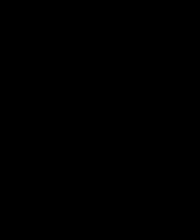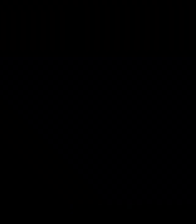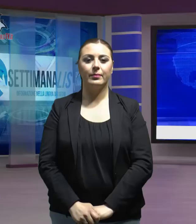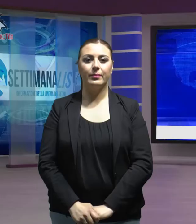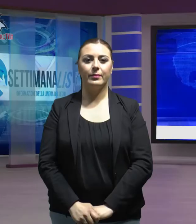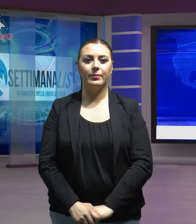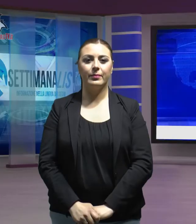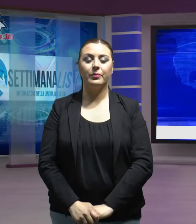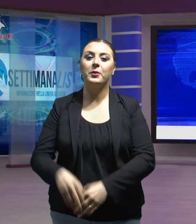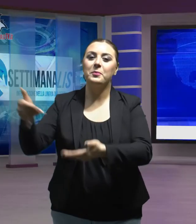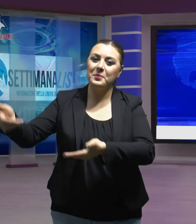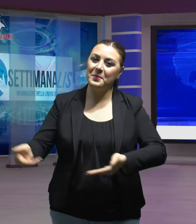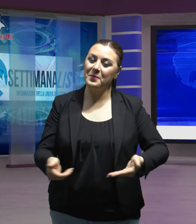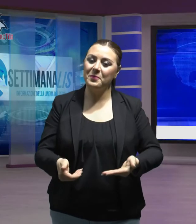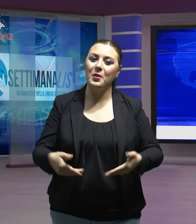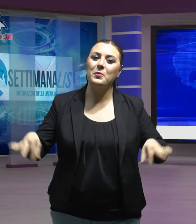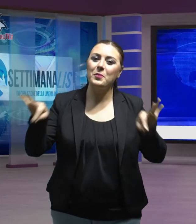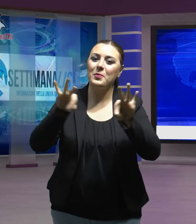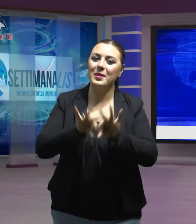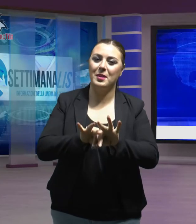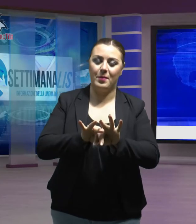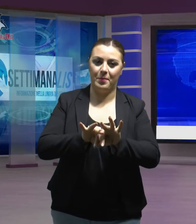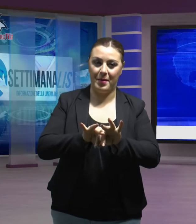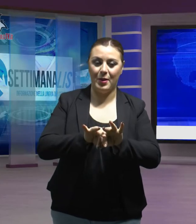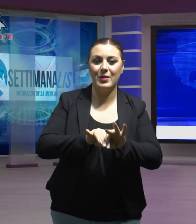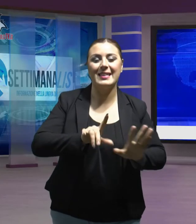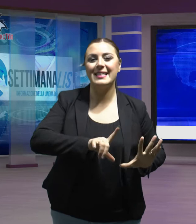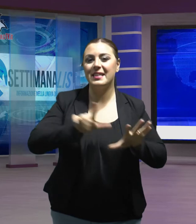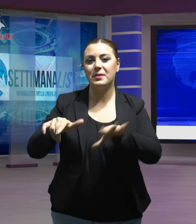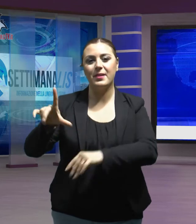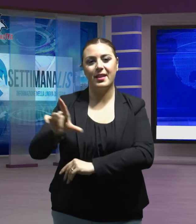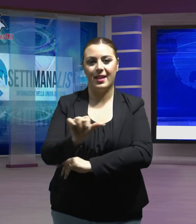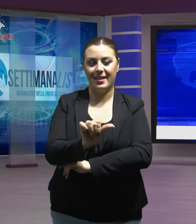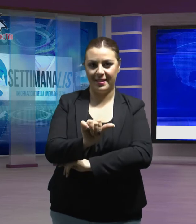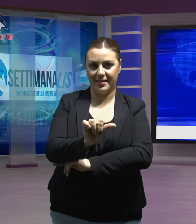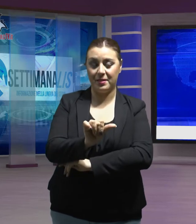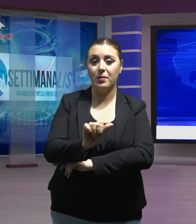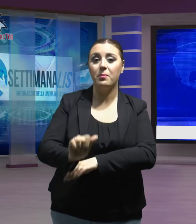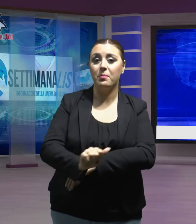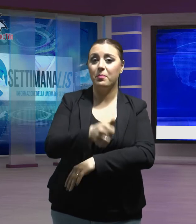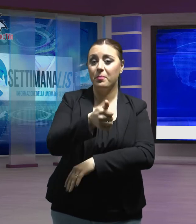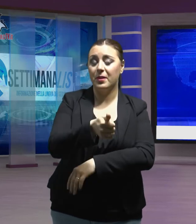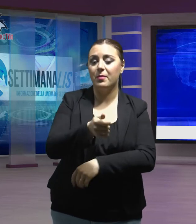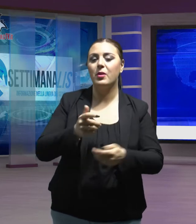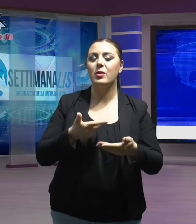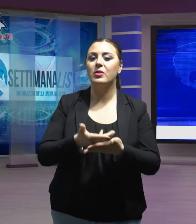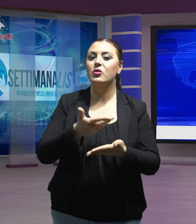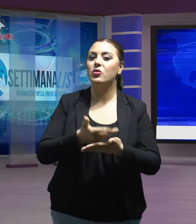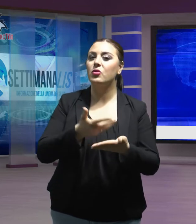Benvenuti a questo appuntamento con Settimanalis, il primo TgWeb per